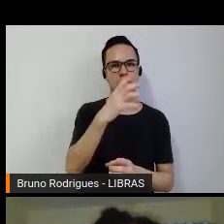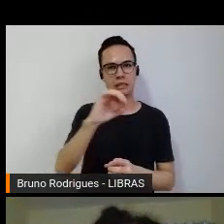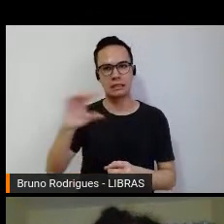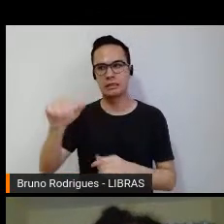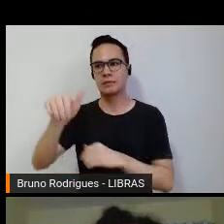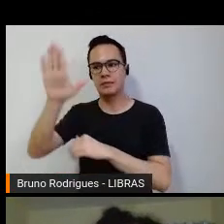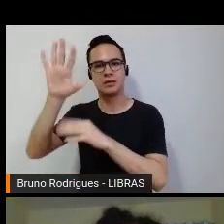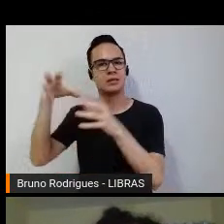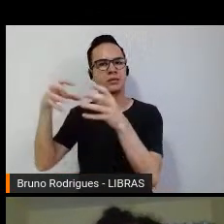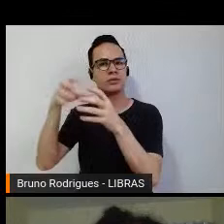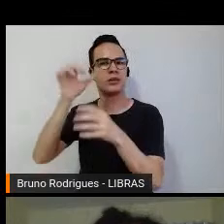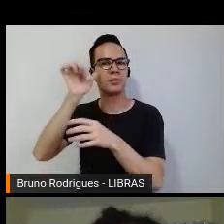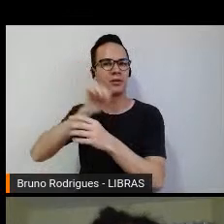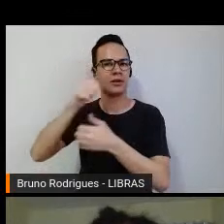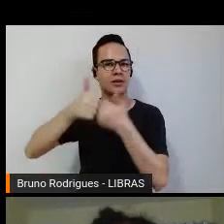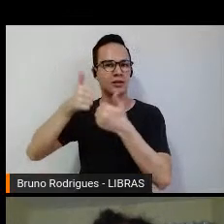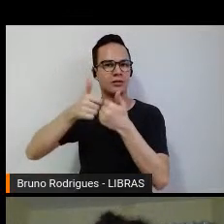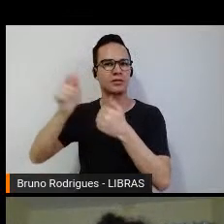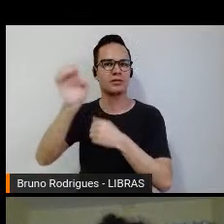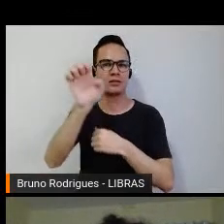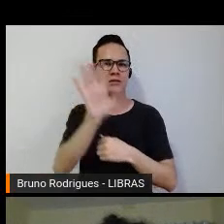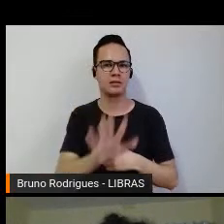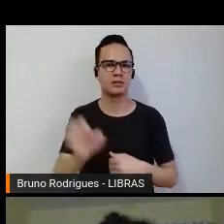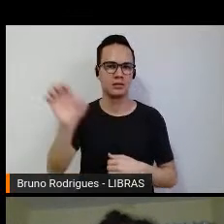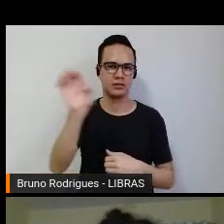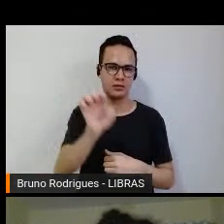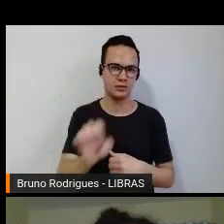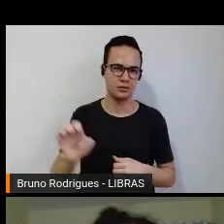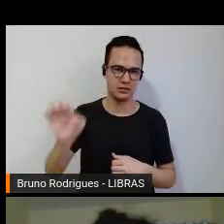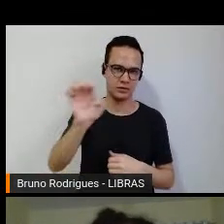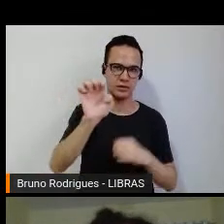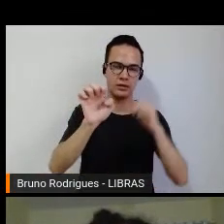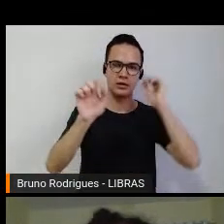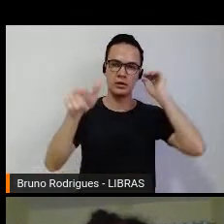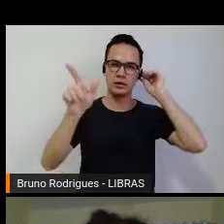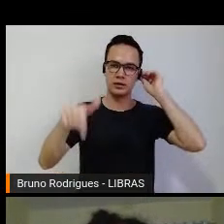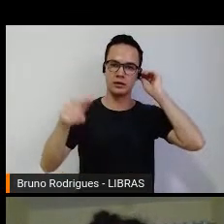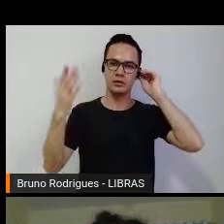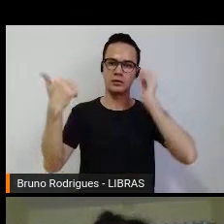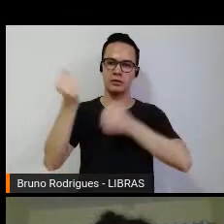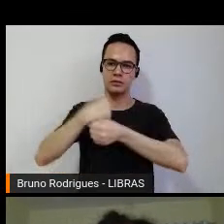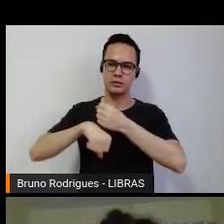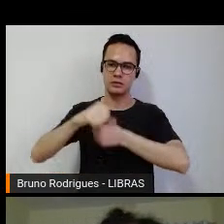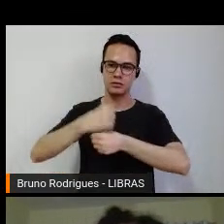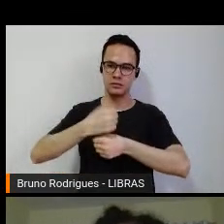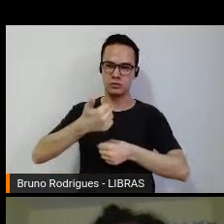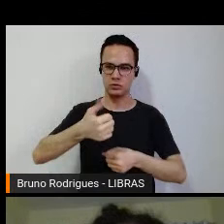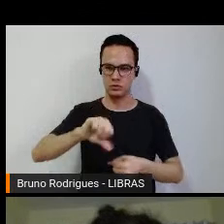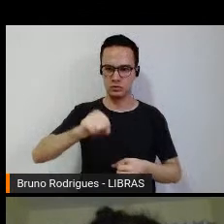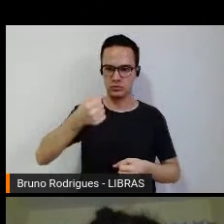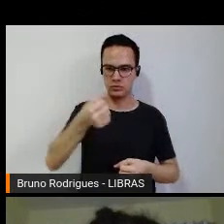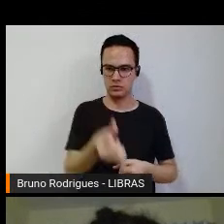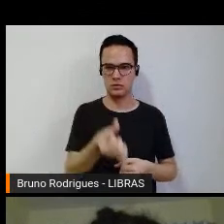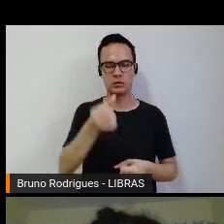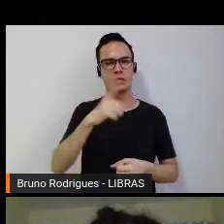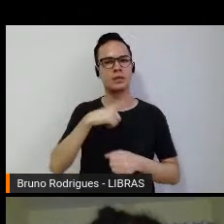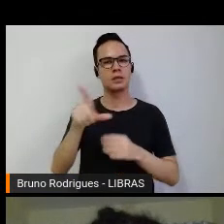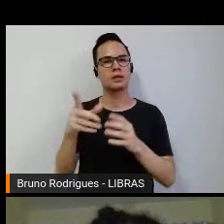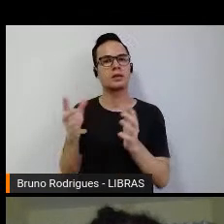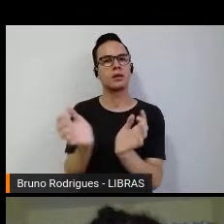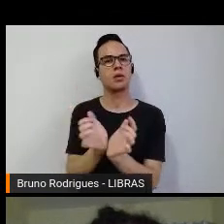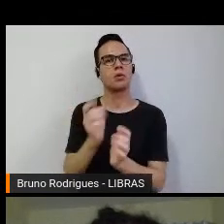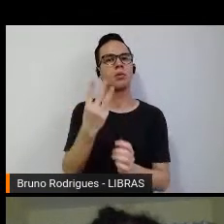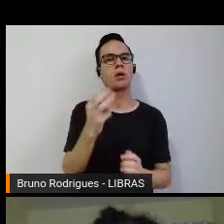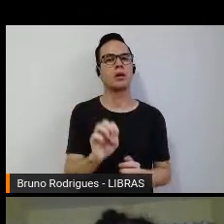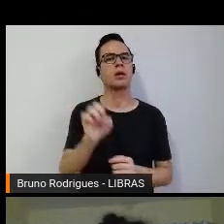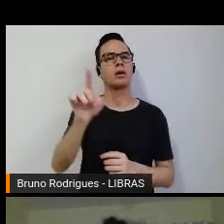futebol de mulheres espalhadas pelo estado, no estadual de 86, houve 30 times de